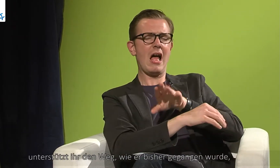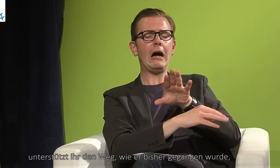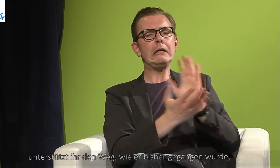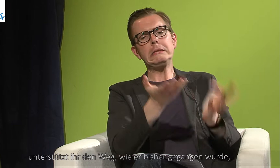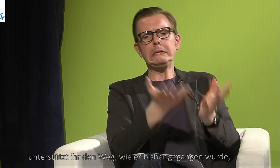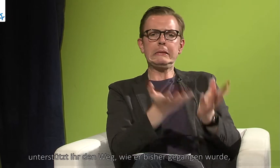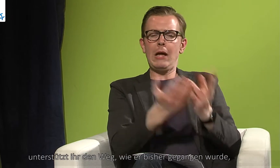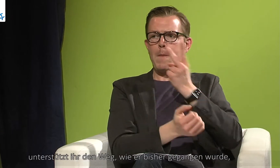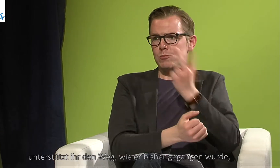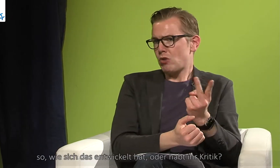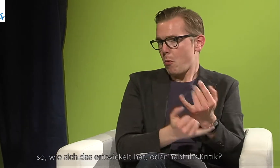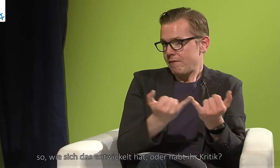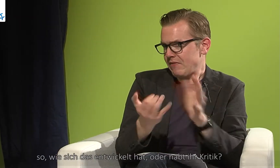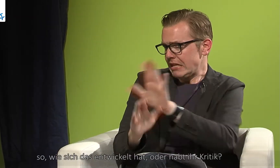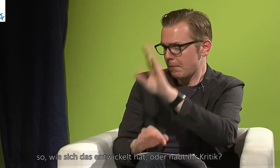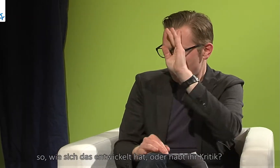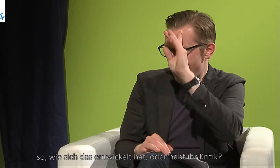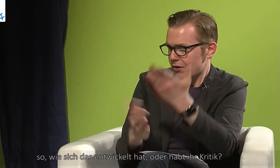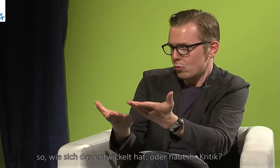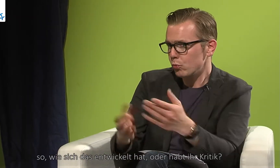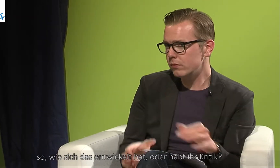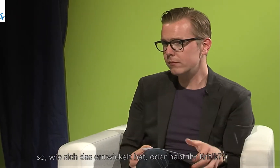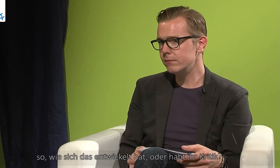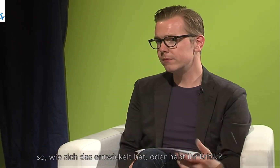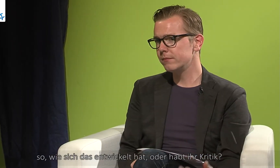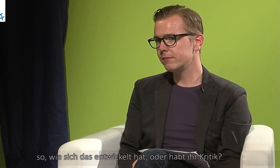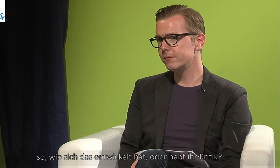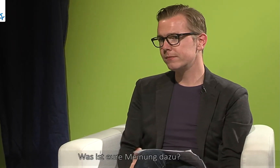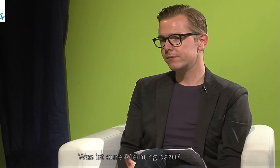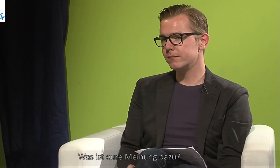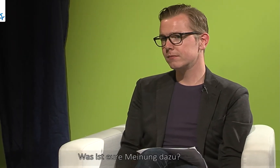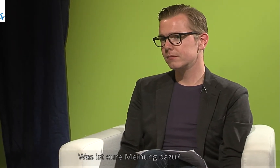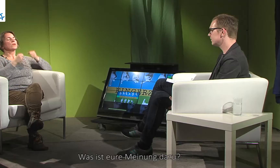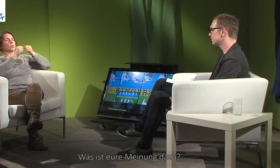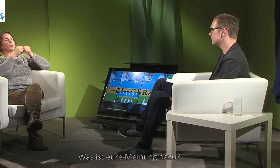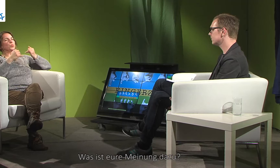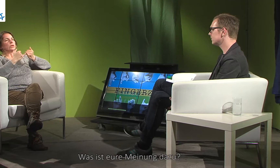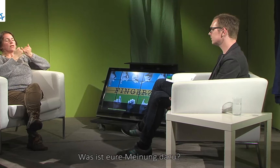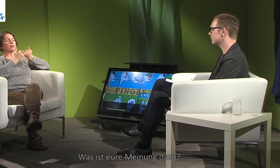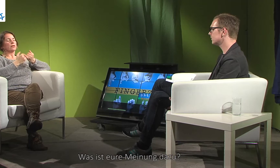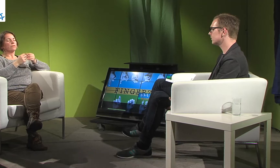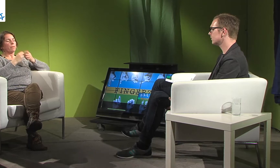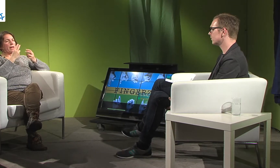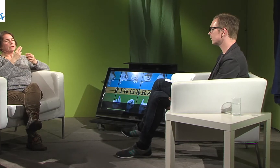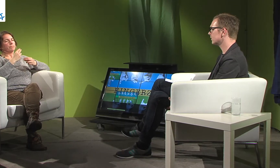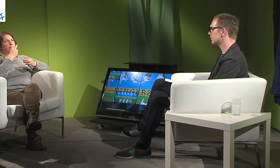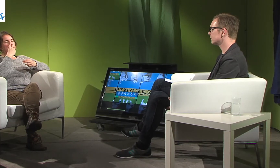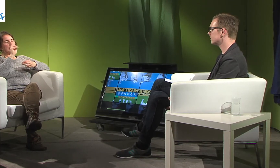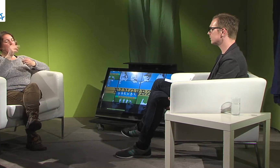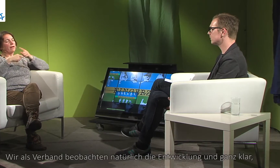begangen wurde, so wie sich das jetzt entwickelt hat oder habt ihr da Kritik? Was ist eure Meinung dazu? Also wir